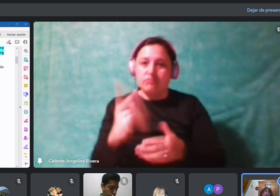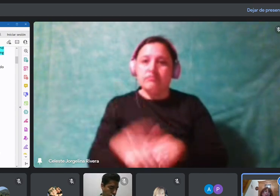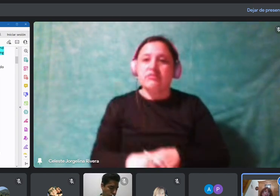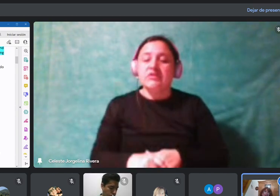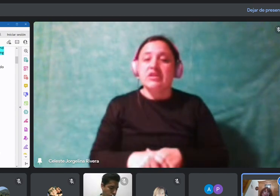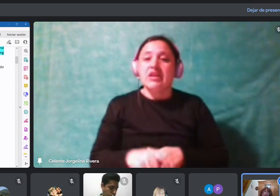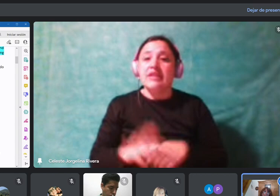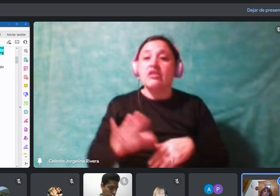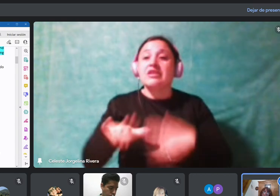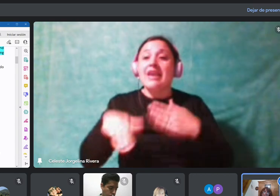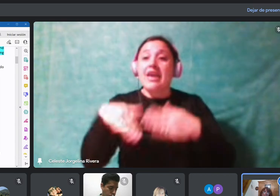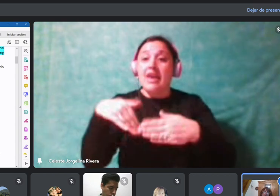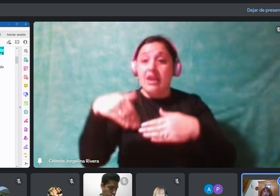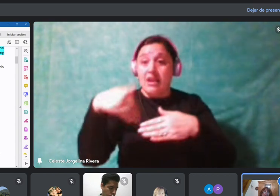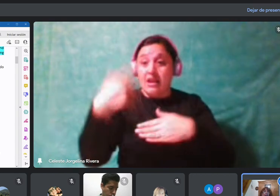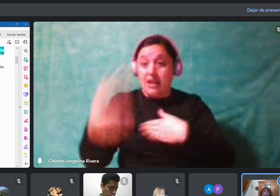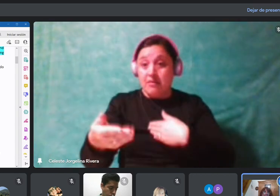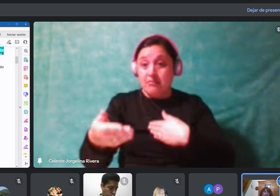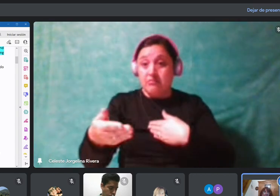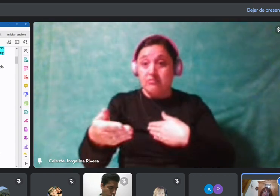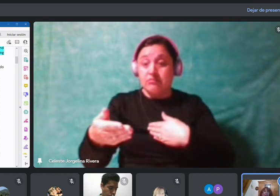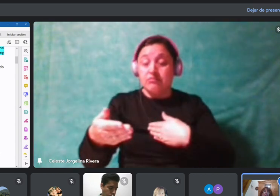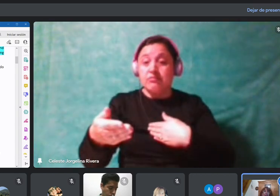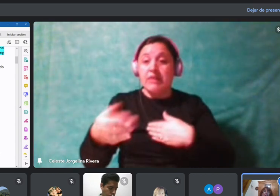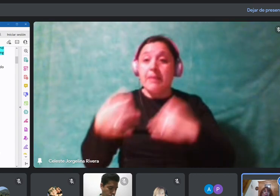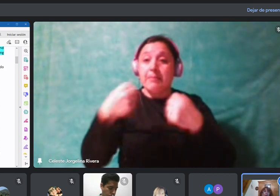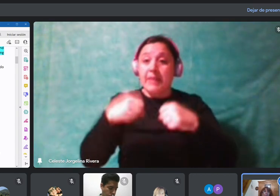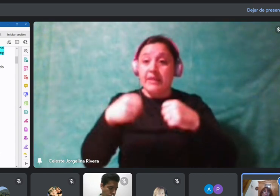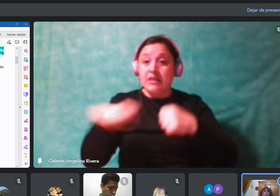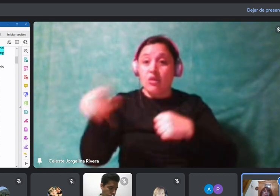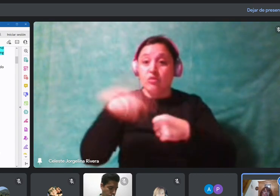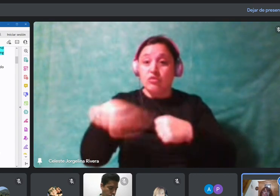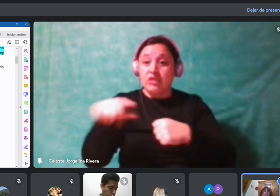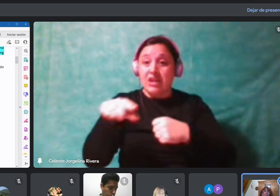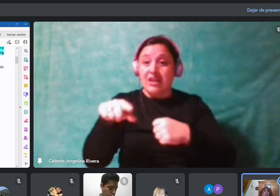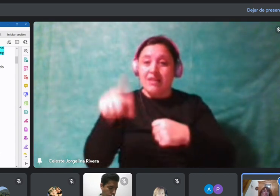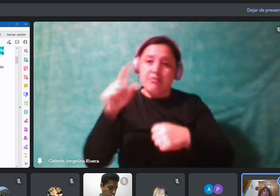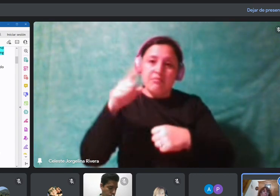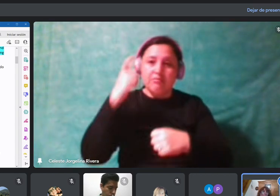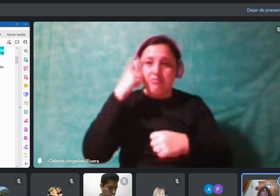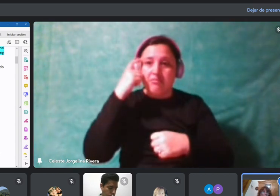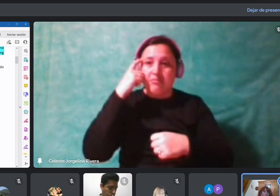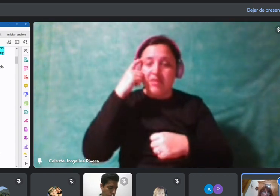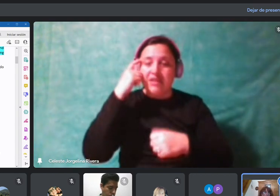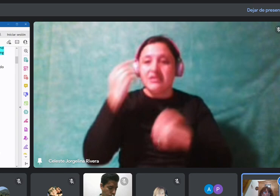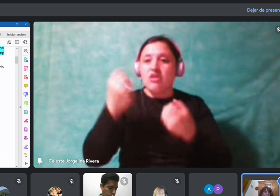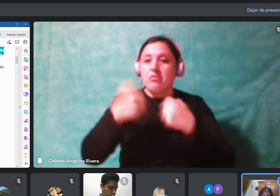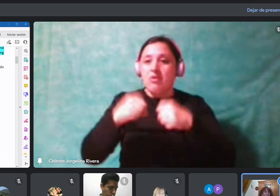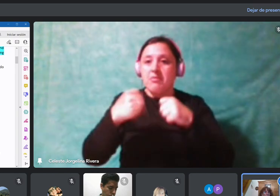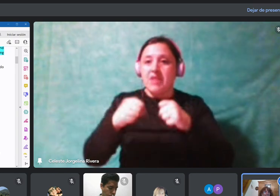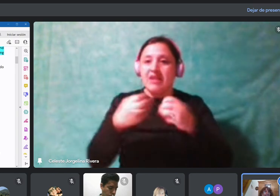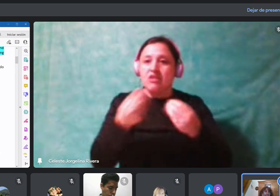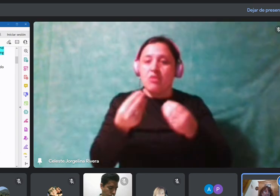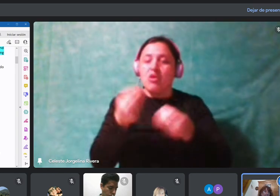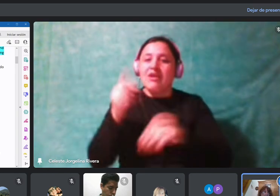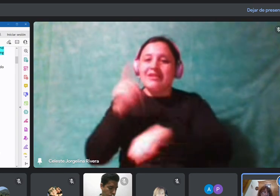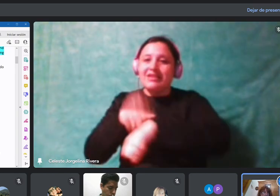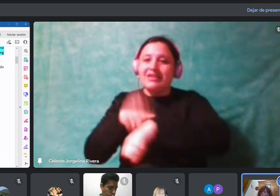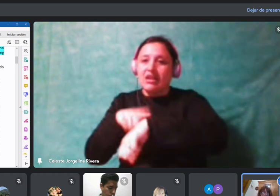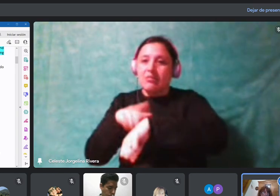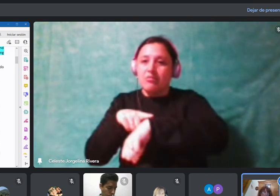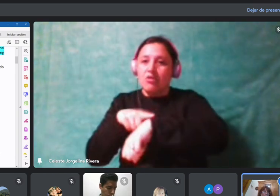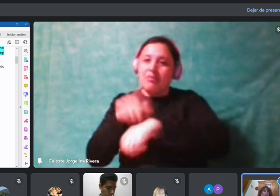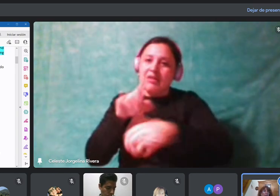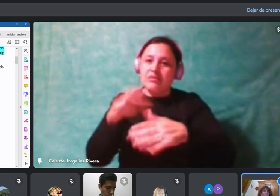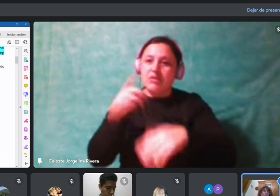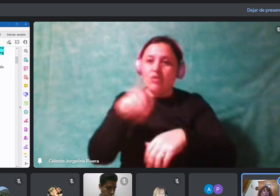que hagan, váyanse tomando el tiempo cuando les... cuanto les toma cada ejercicio